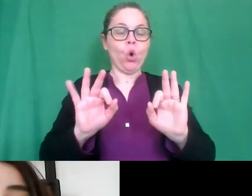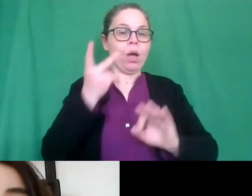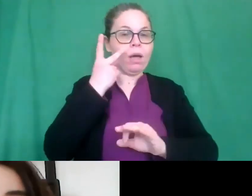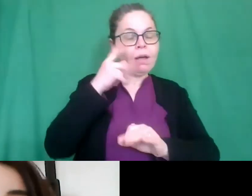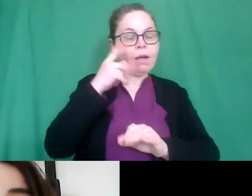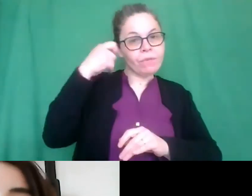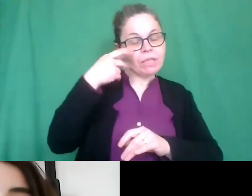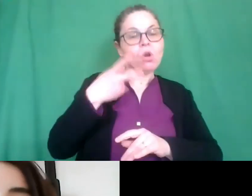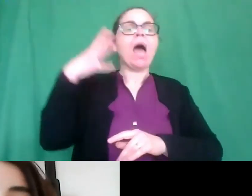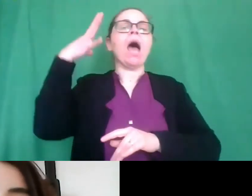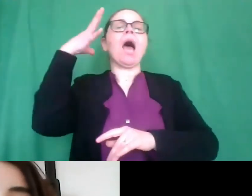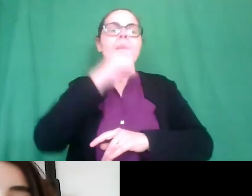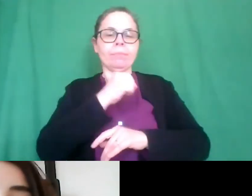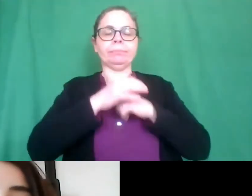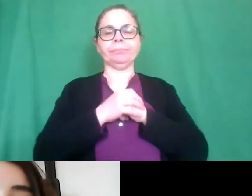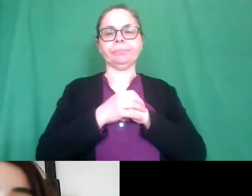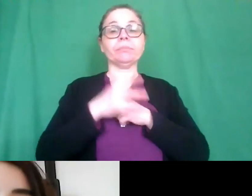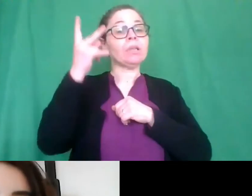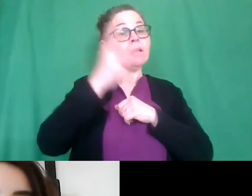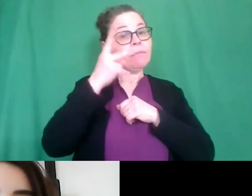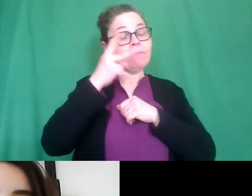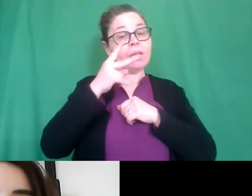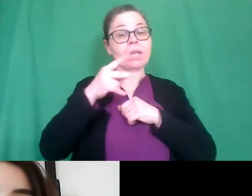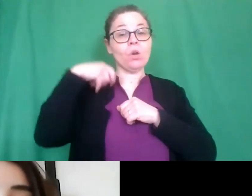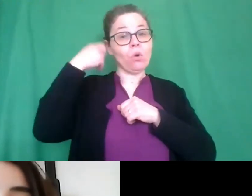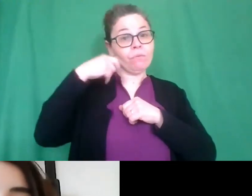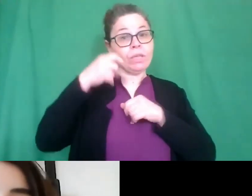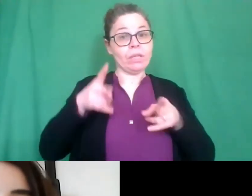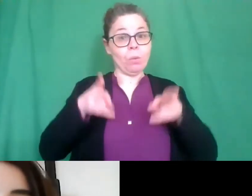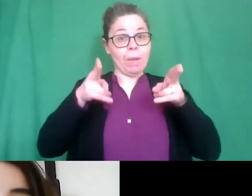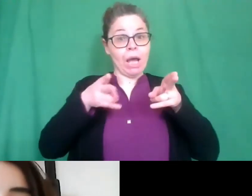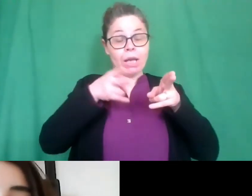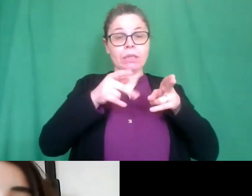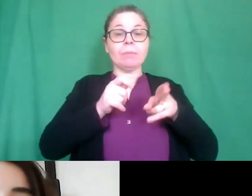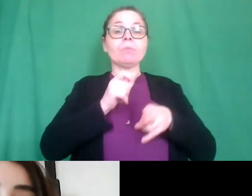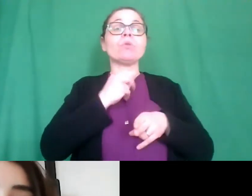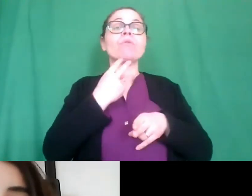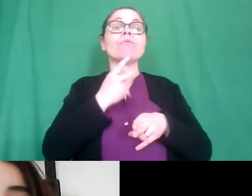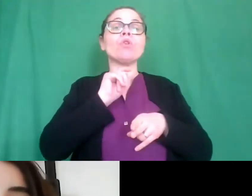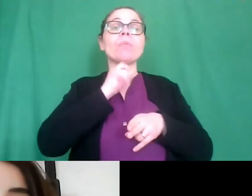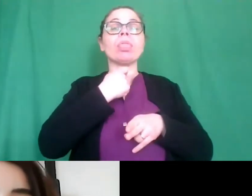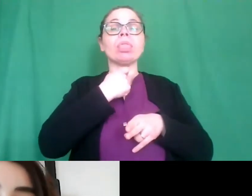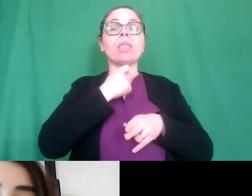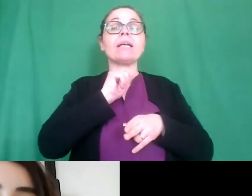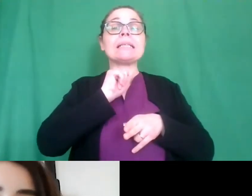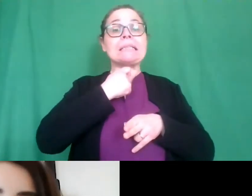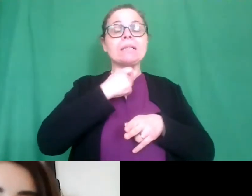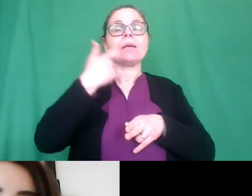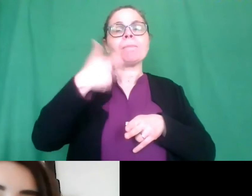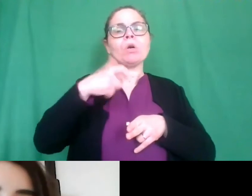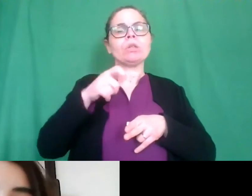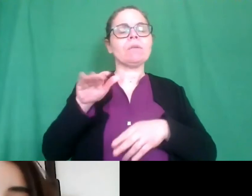particolar modo una parte di questo video lo abbiamo silenziato abbiamo tolto l'audio per far sì che i bambini e i ragazzi